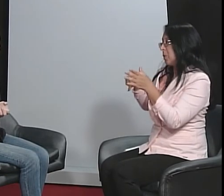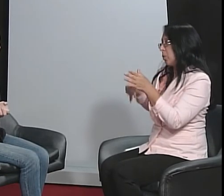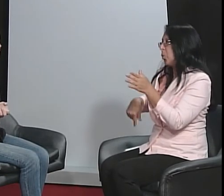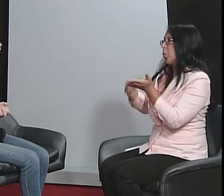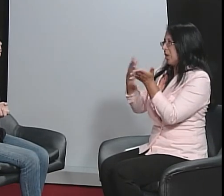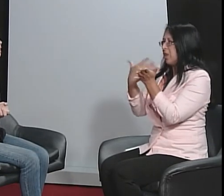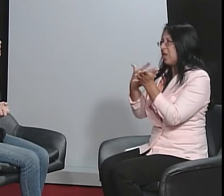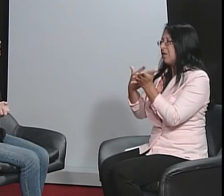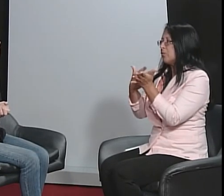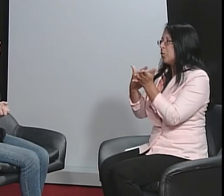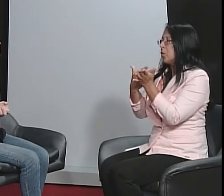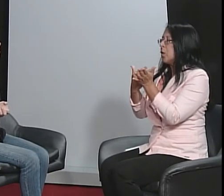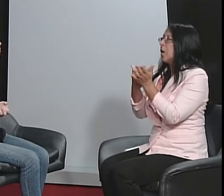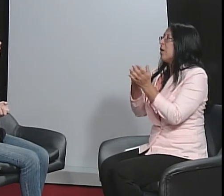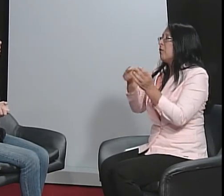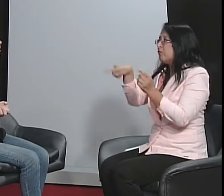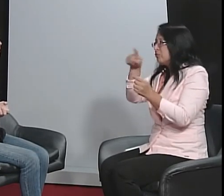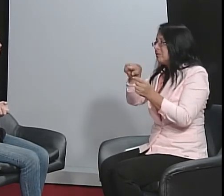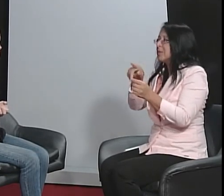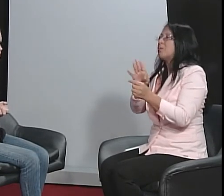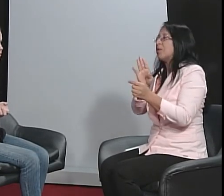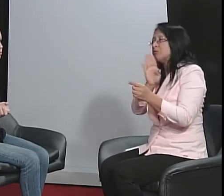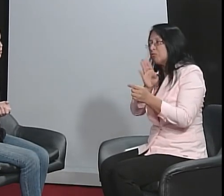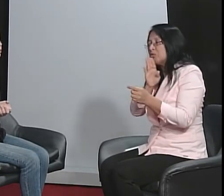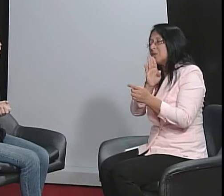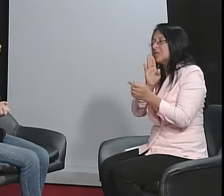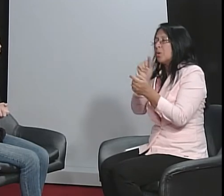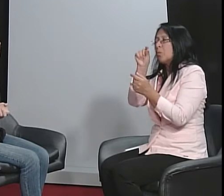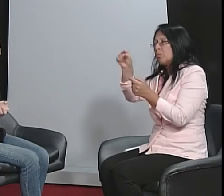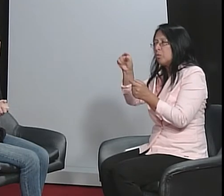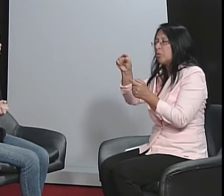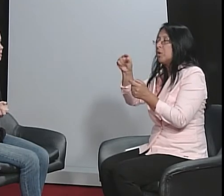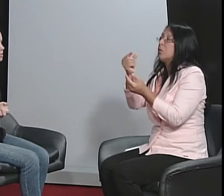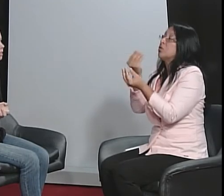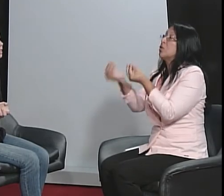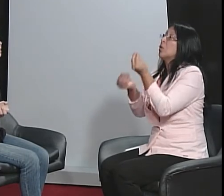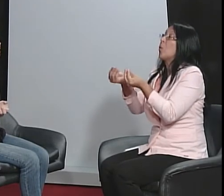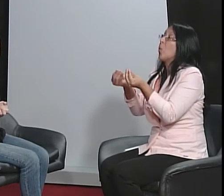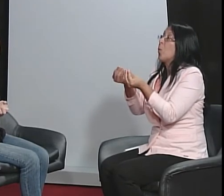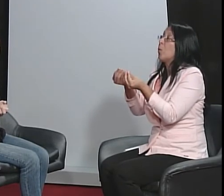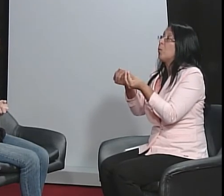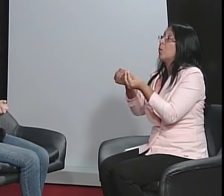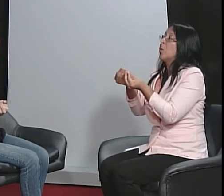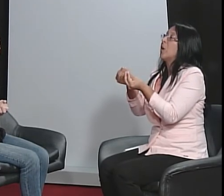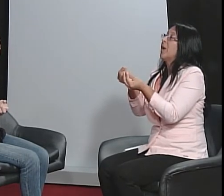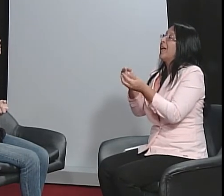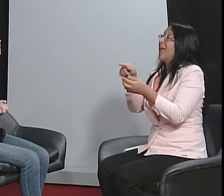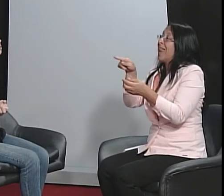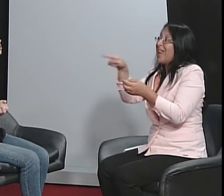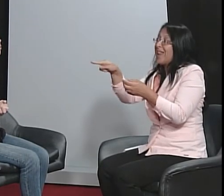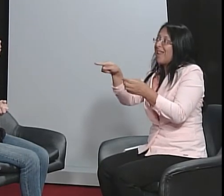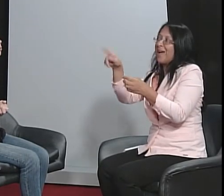Então, eu mesma fiz o livro, a pesquisa, e tem um pouquinho de como